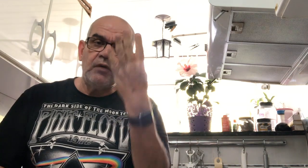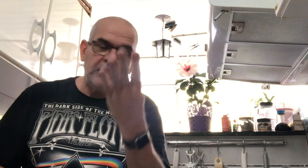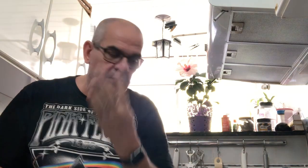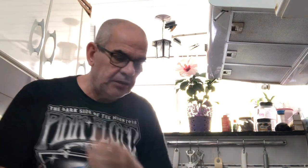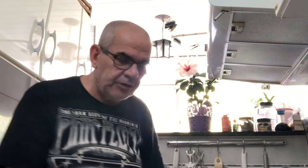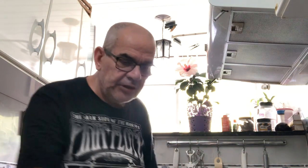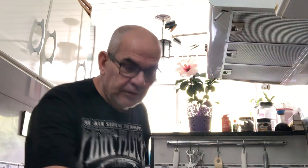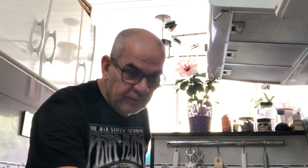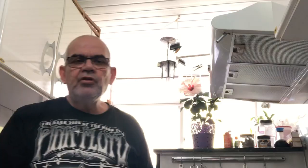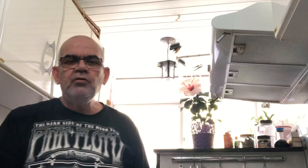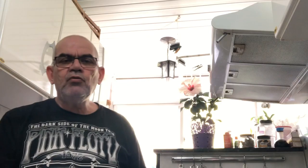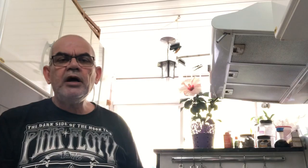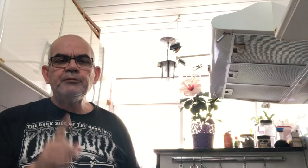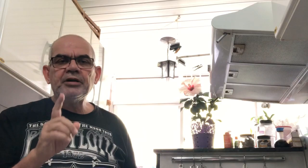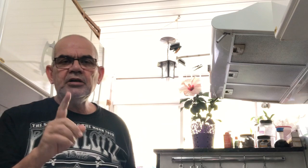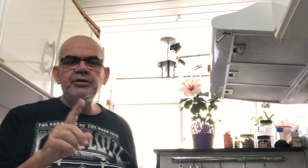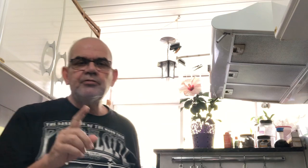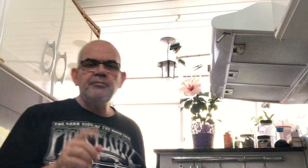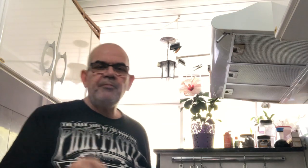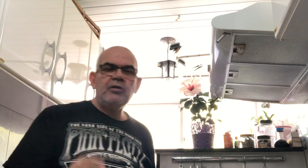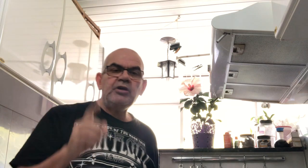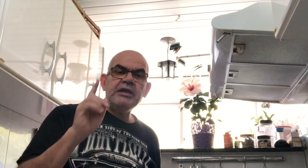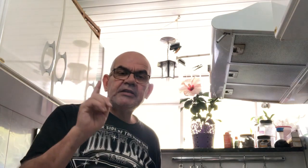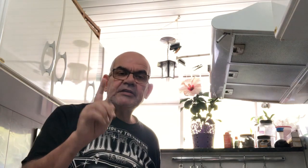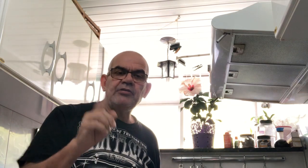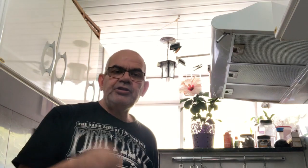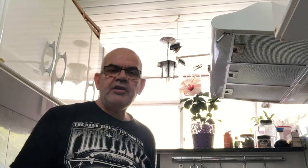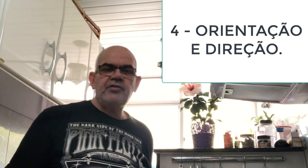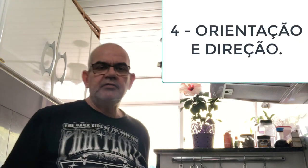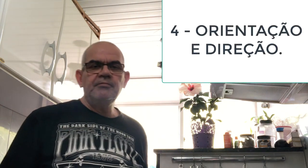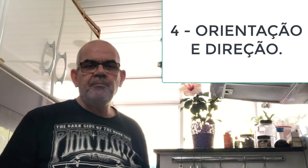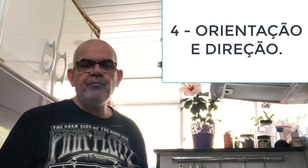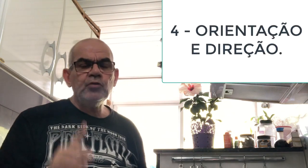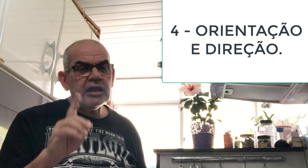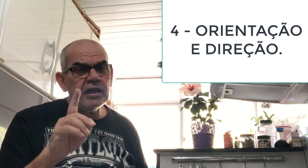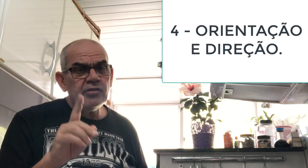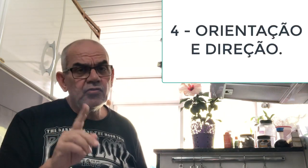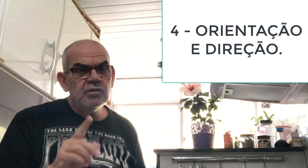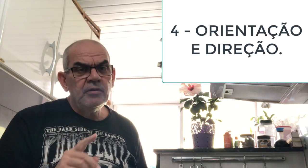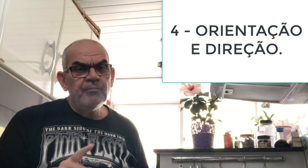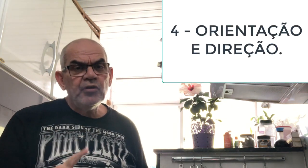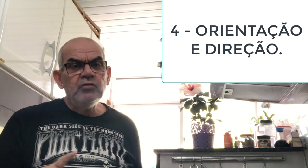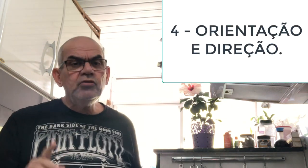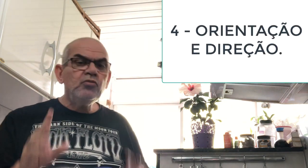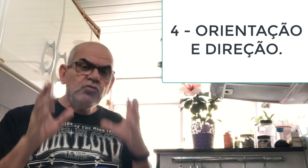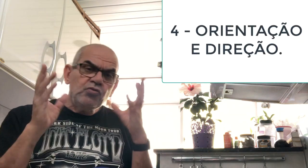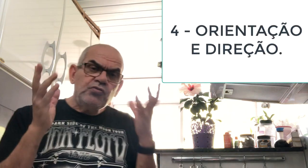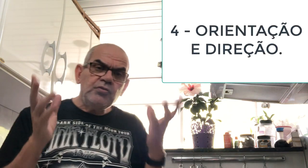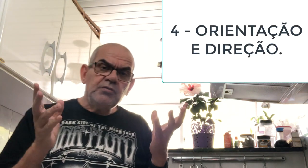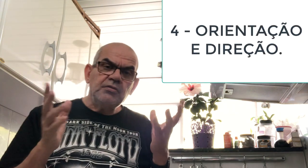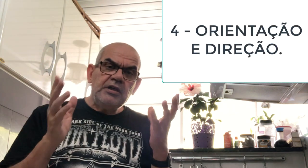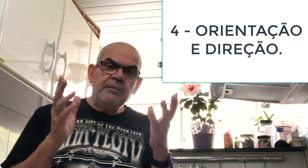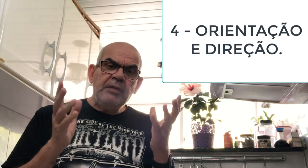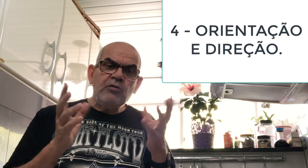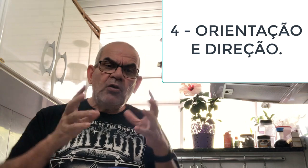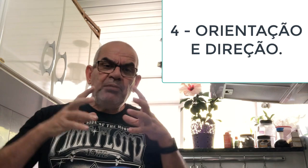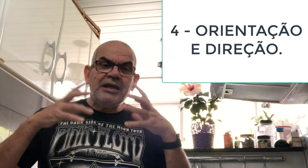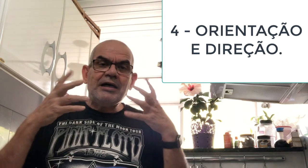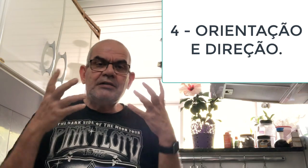quarto parâmetro, então. O quarto parâmetro é orientação e direção. O que é isso? No mundo do surdo, é meio complicado